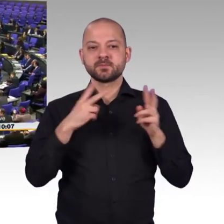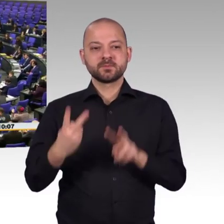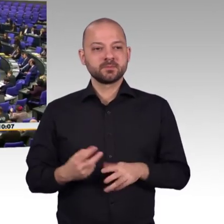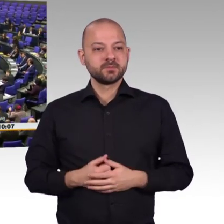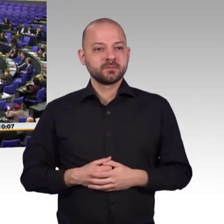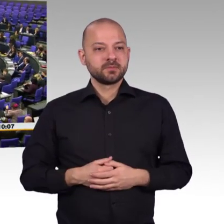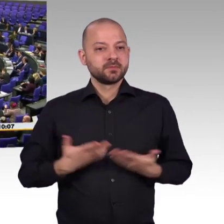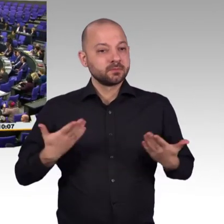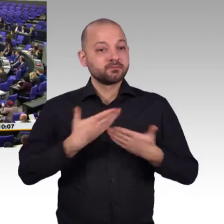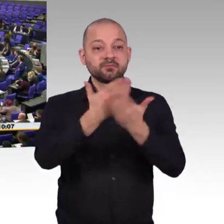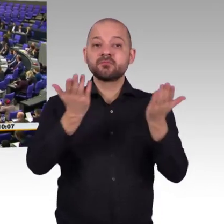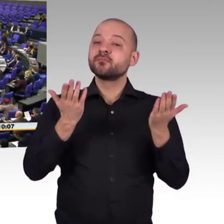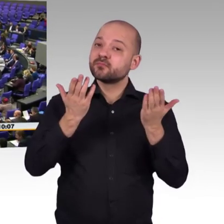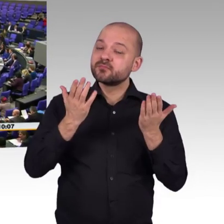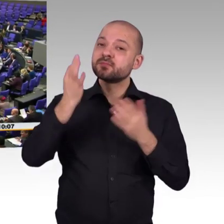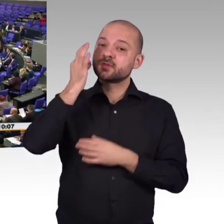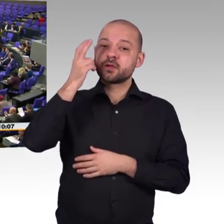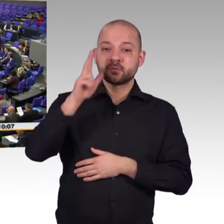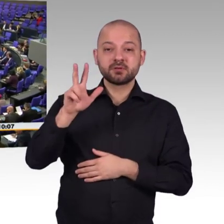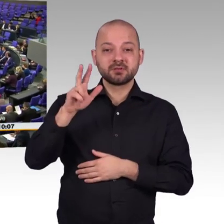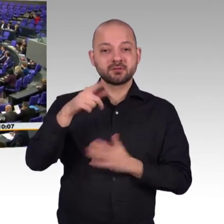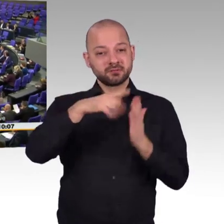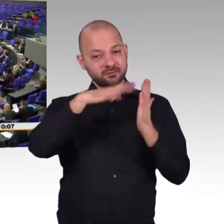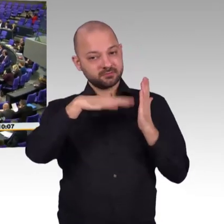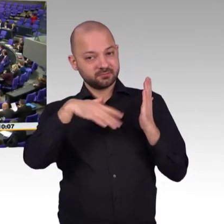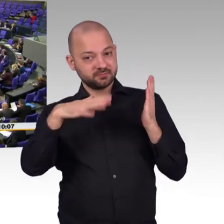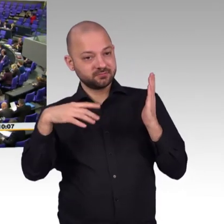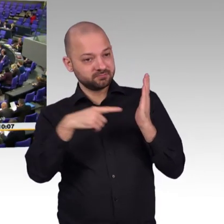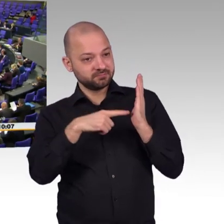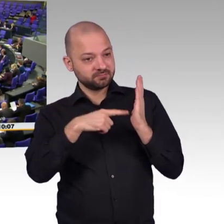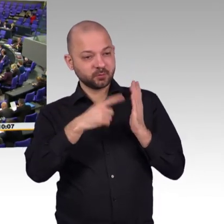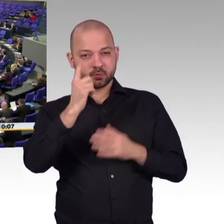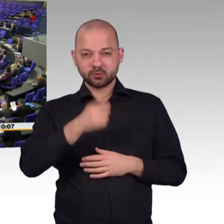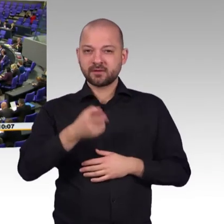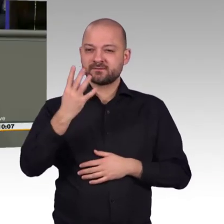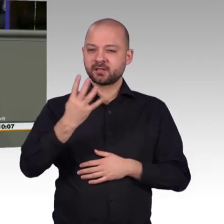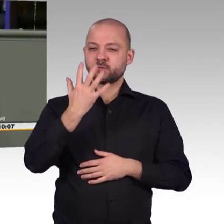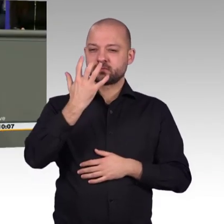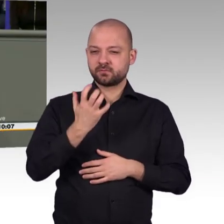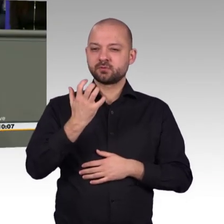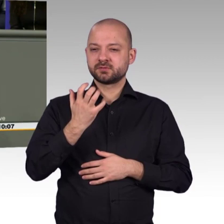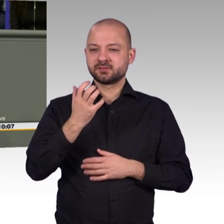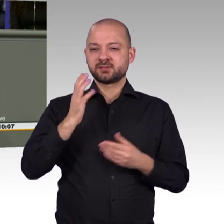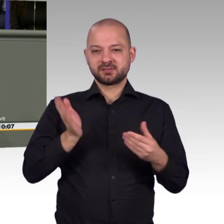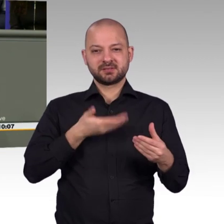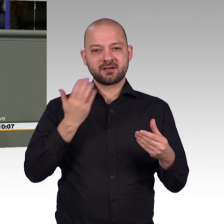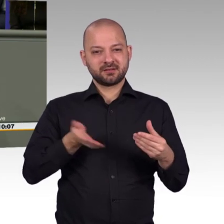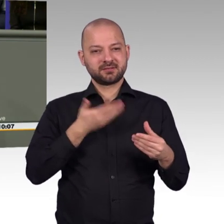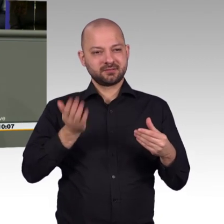leistungsfähige Infrastrukturen sind Lebensadern unserer Gesellschaft. Dazu zählen in Zukunft besonders die digitalen Netze. Und ich bin